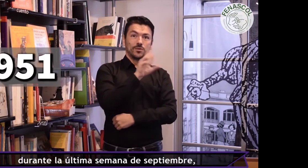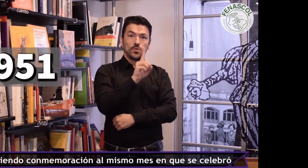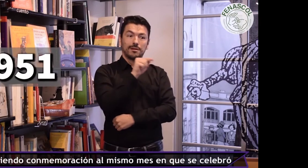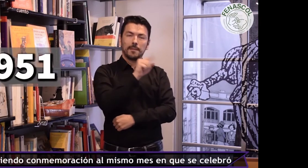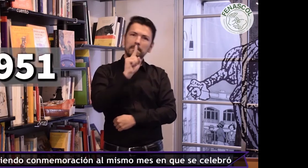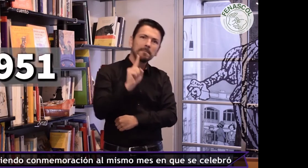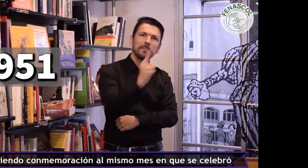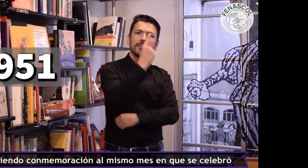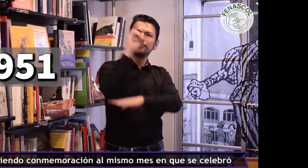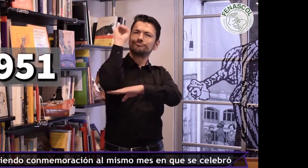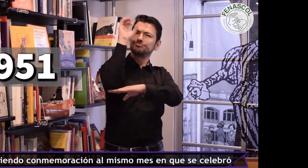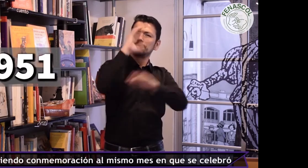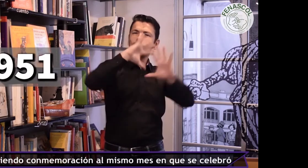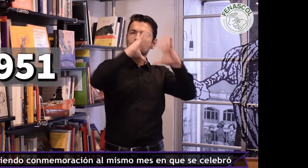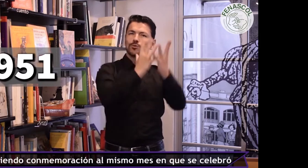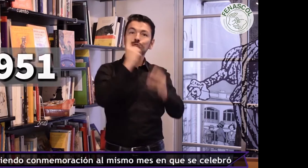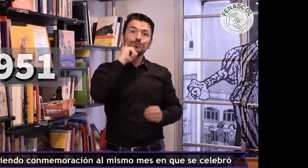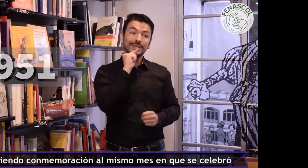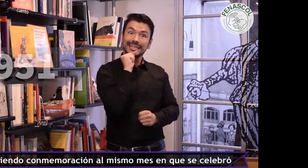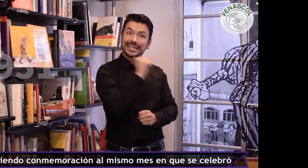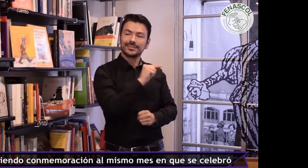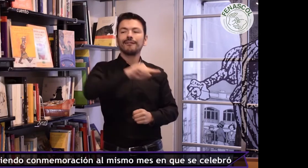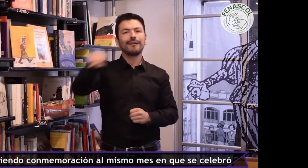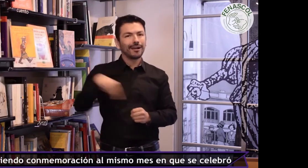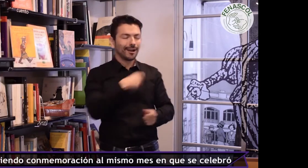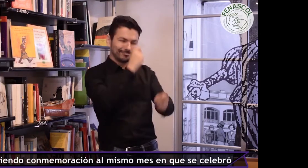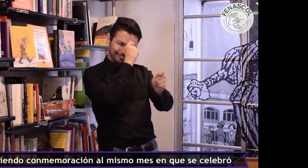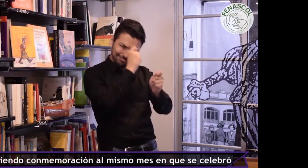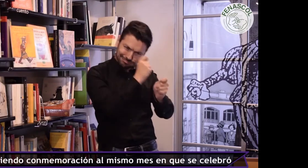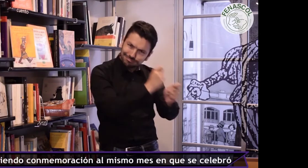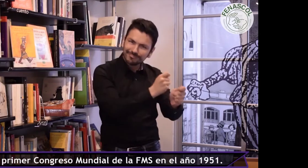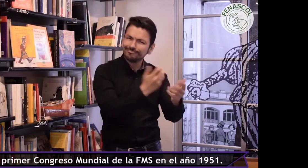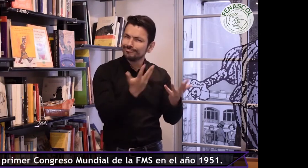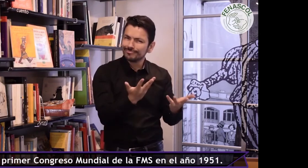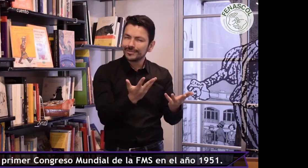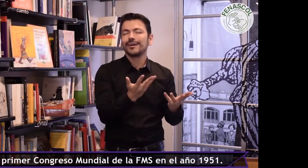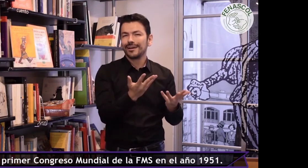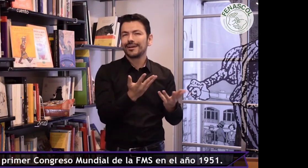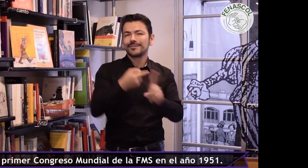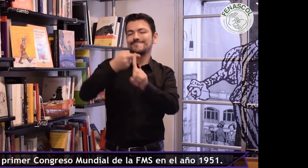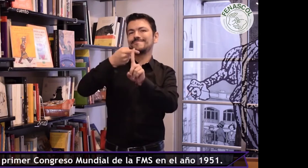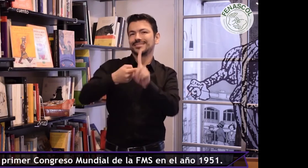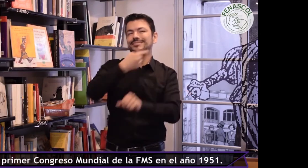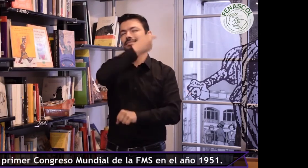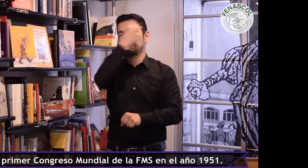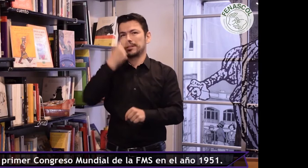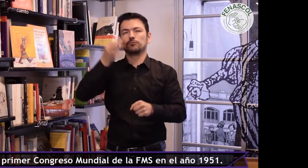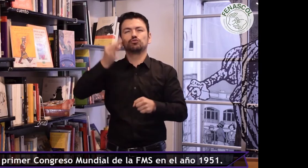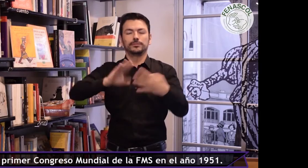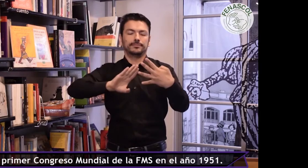haciendo conmemoración al mismo mes en que se celebró el primer Congreso Mundial de la Federación Mundial de Sordos